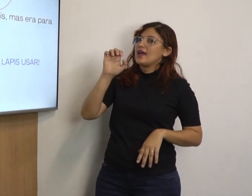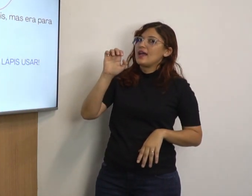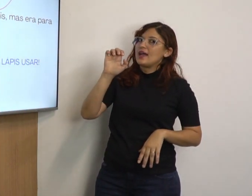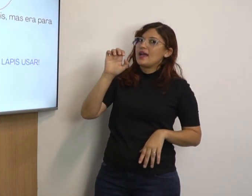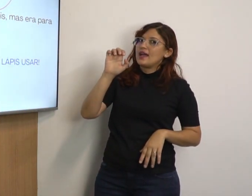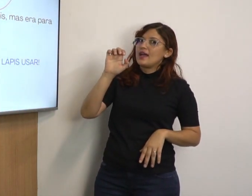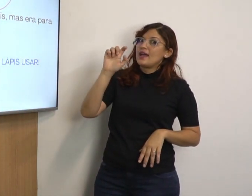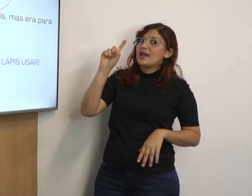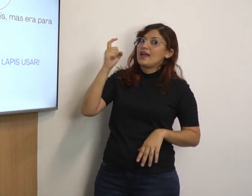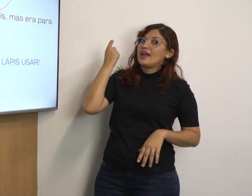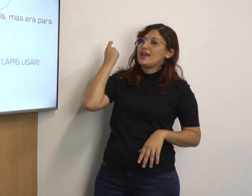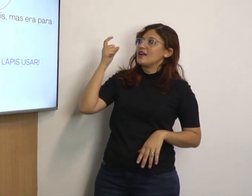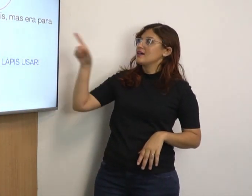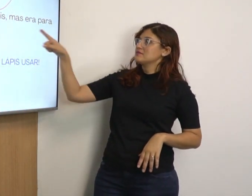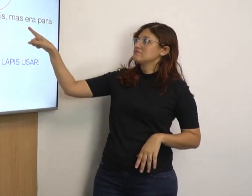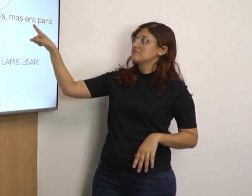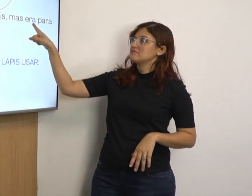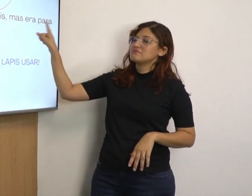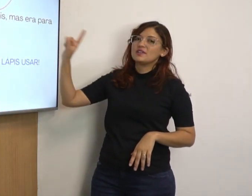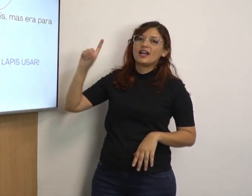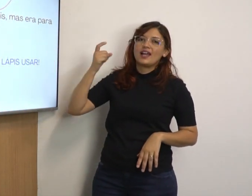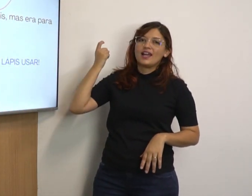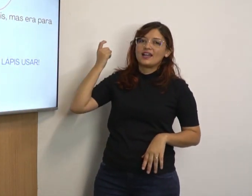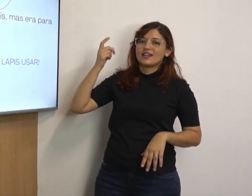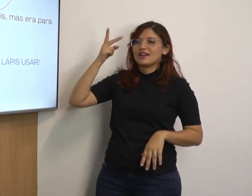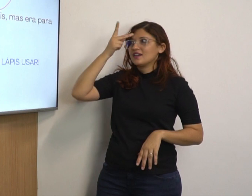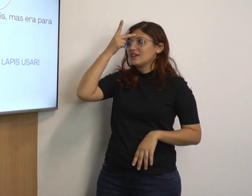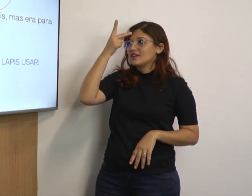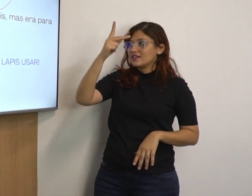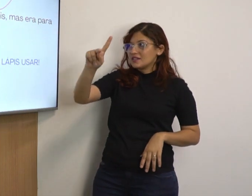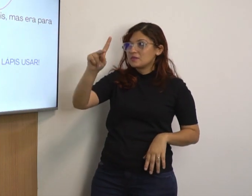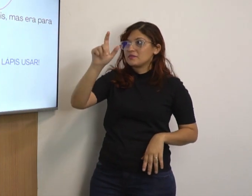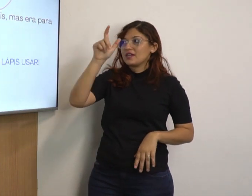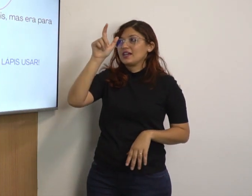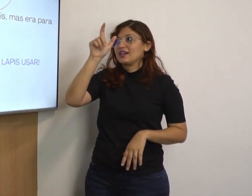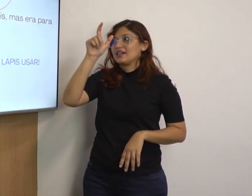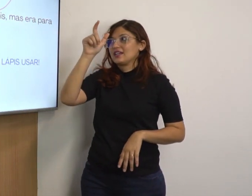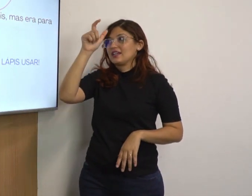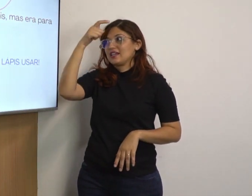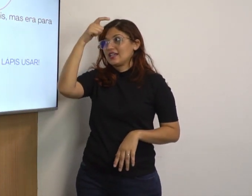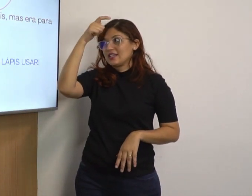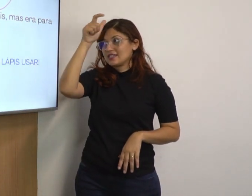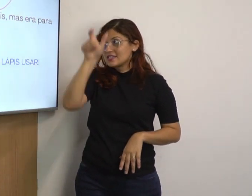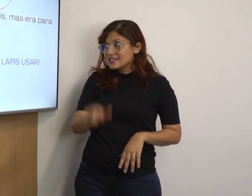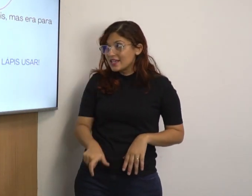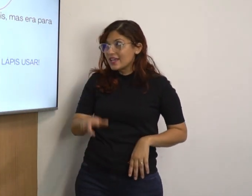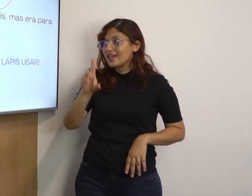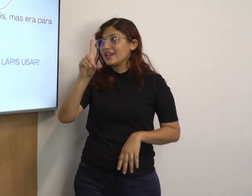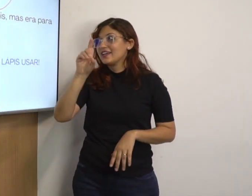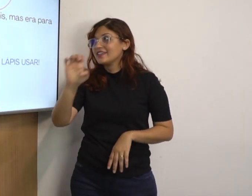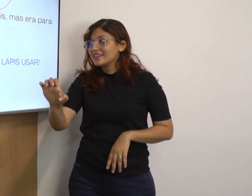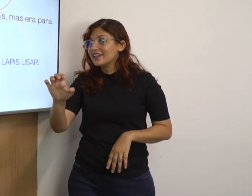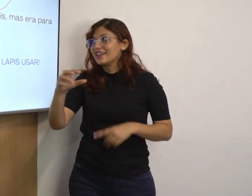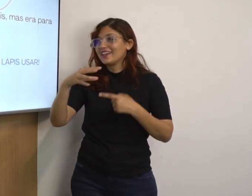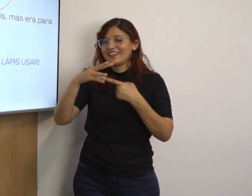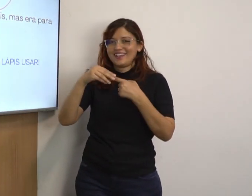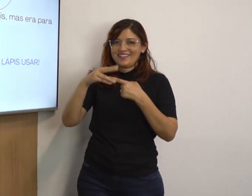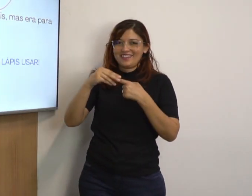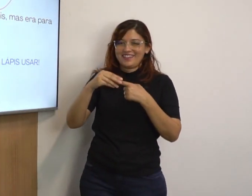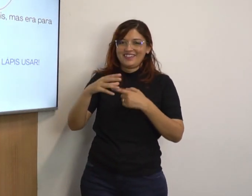era para ser de